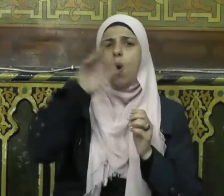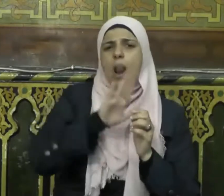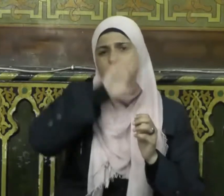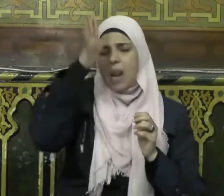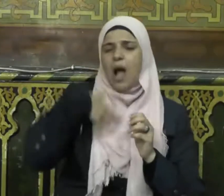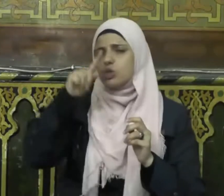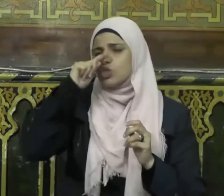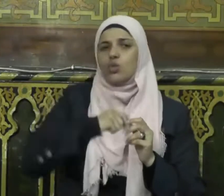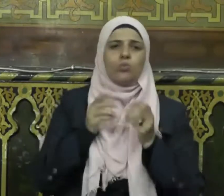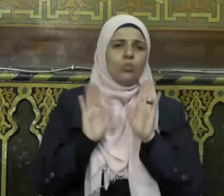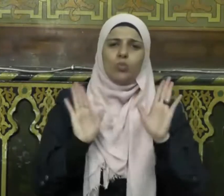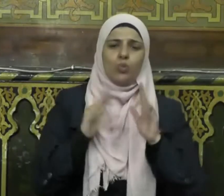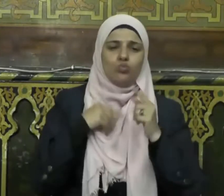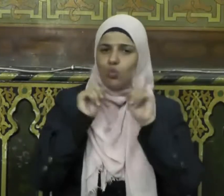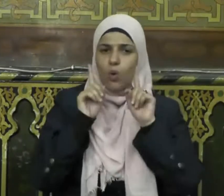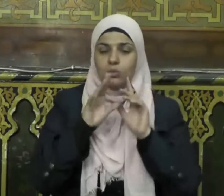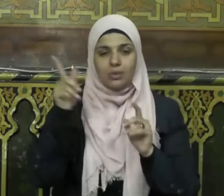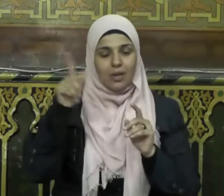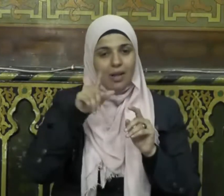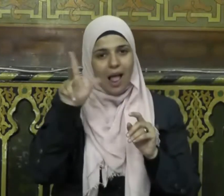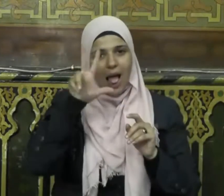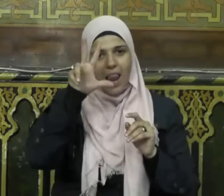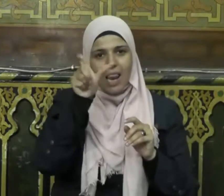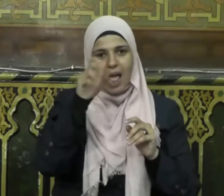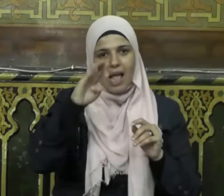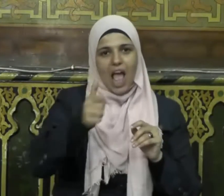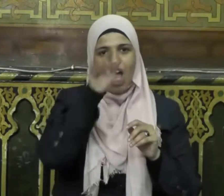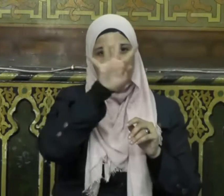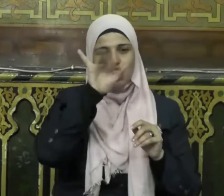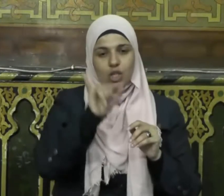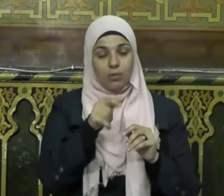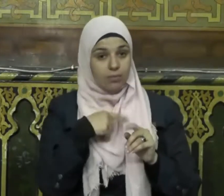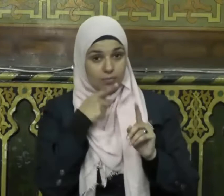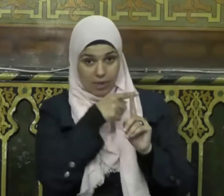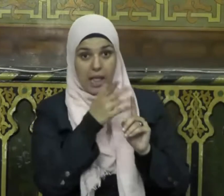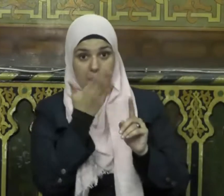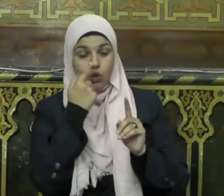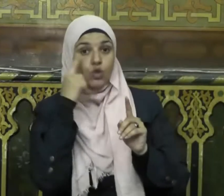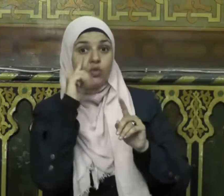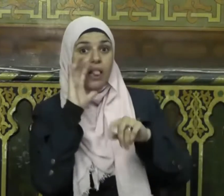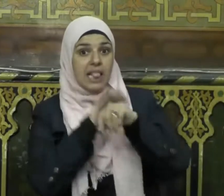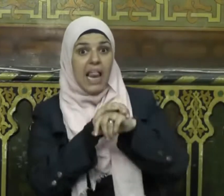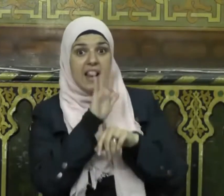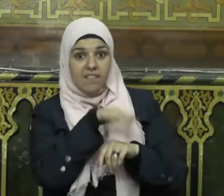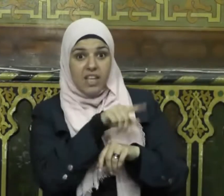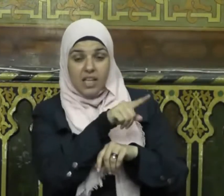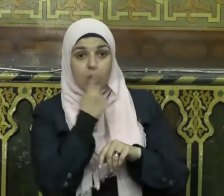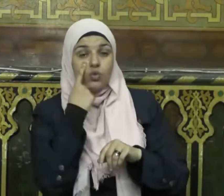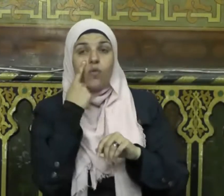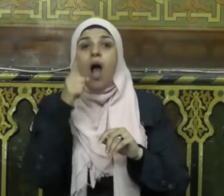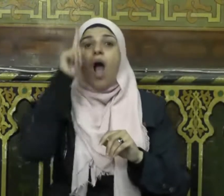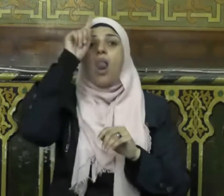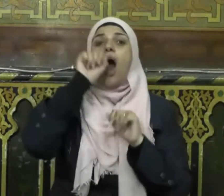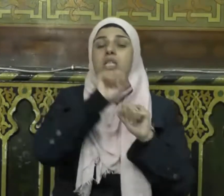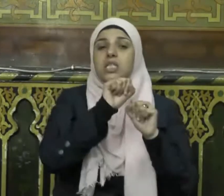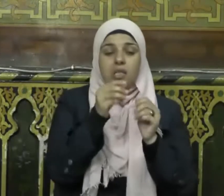نظلم عندك فقال لهم النجاشي هل معك مما جاء به عن الله من شيء